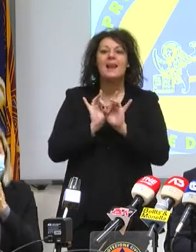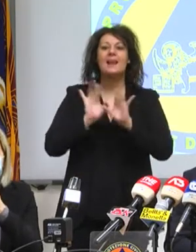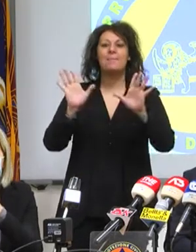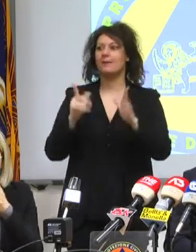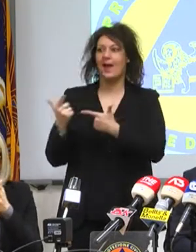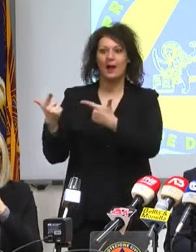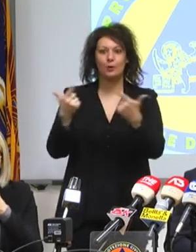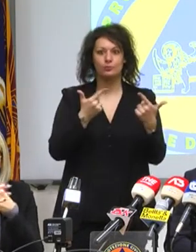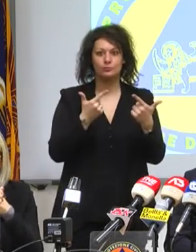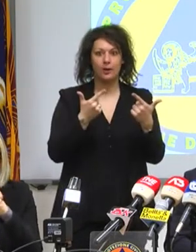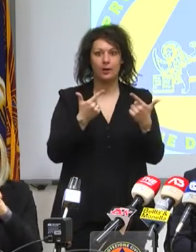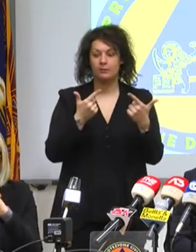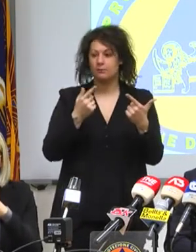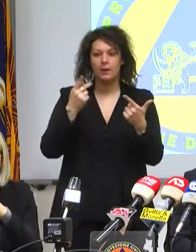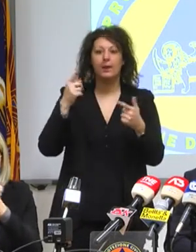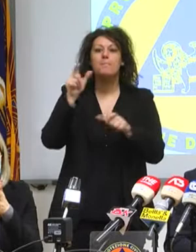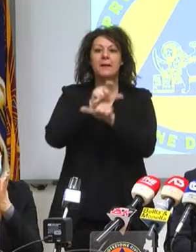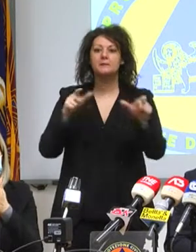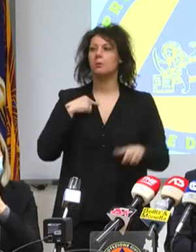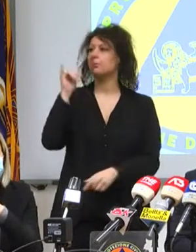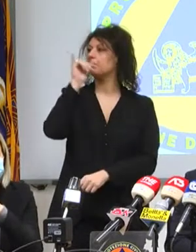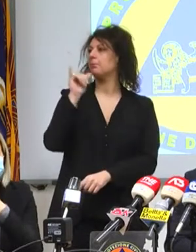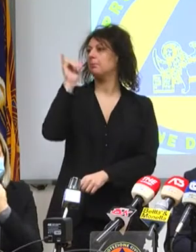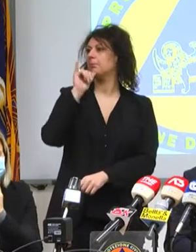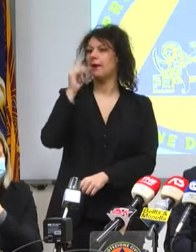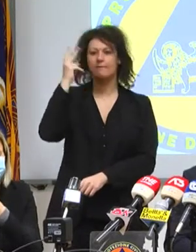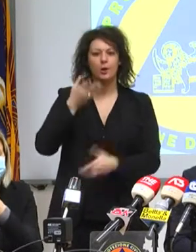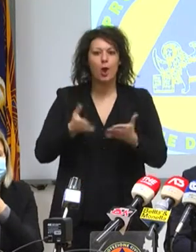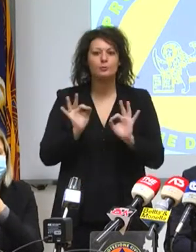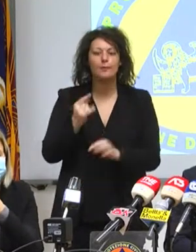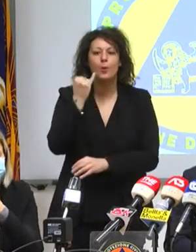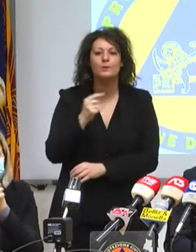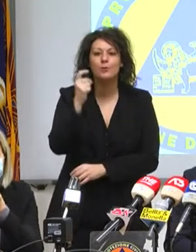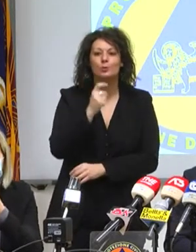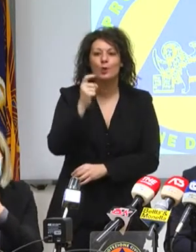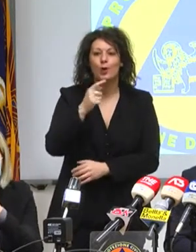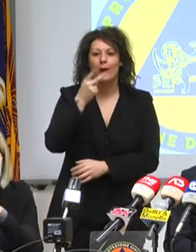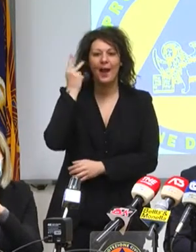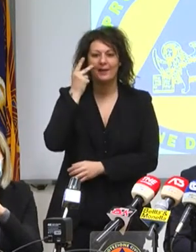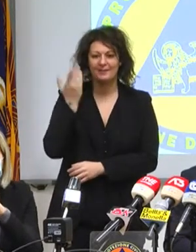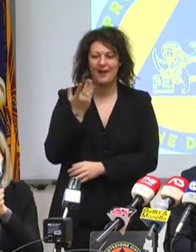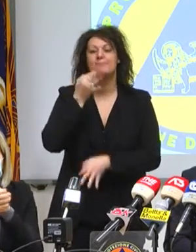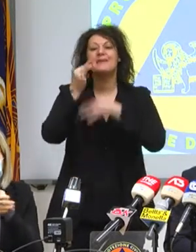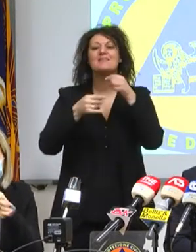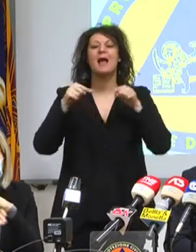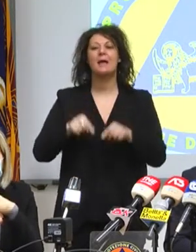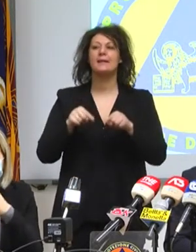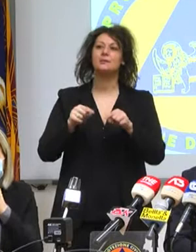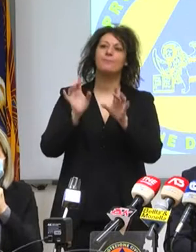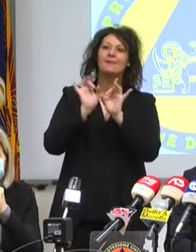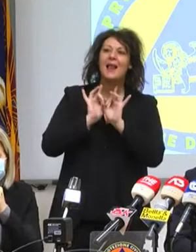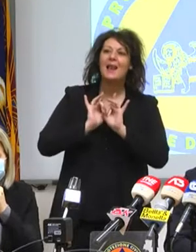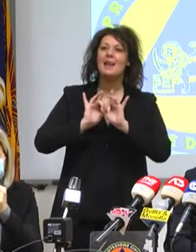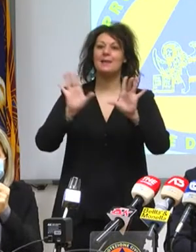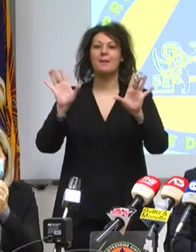non ci siamo neanche accorti che oggi è l'ultimo di carnevale. L'ultimo di carnevale e non accorgersene, ma questa libertà in maschera va